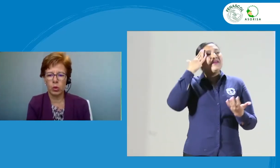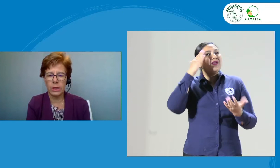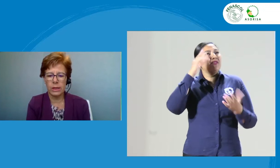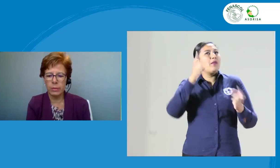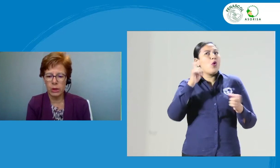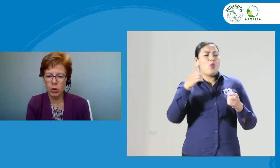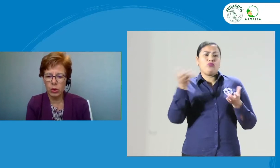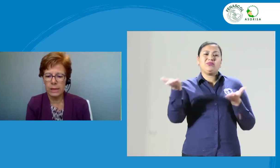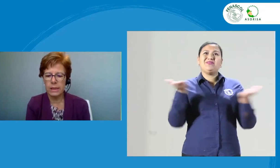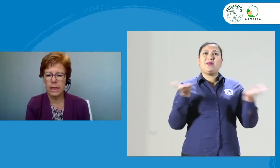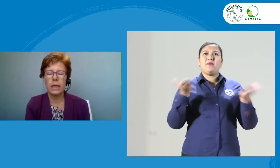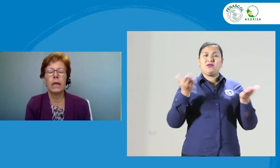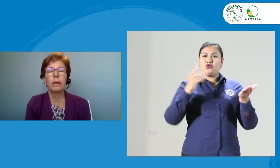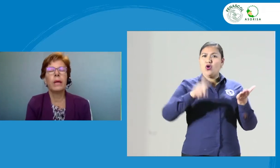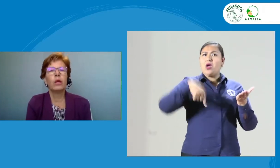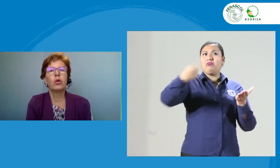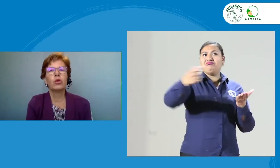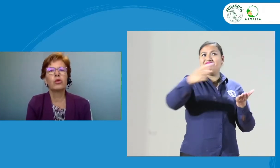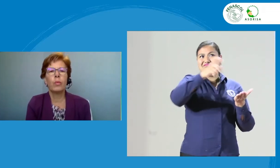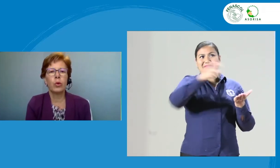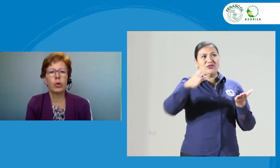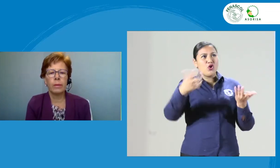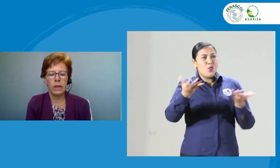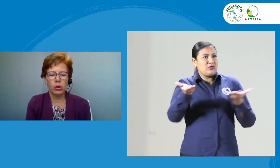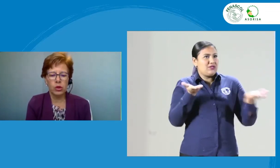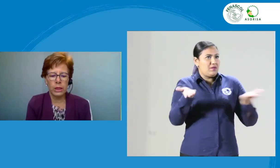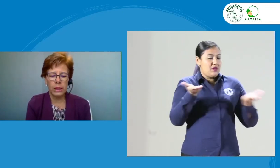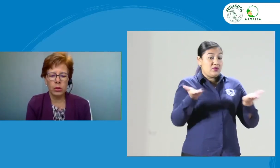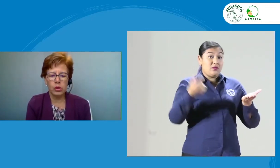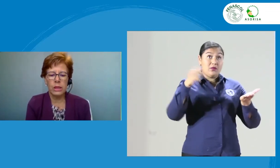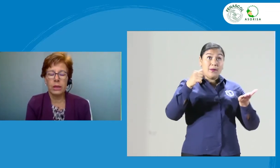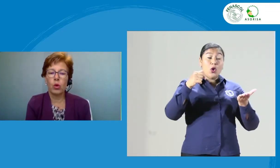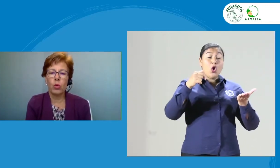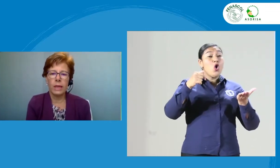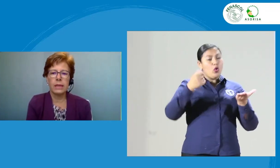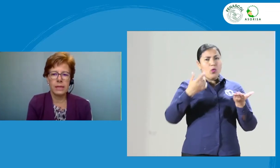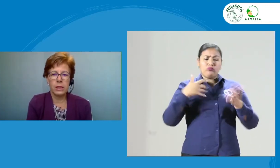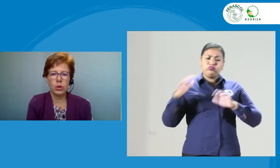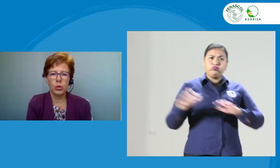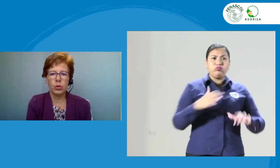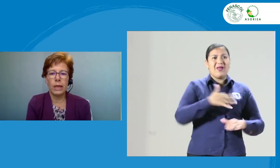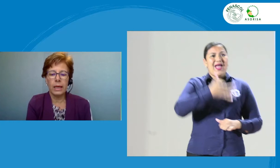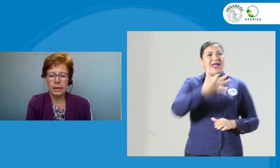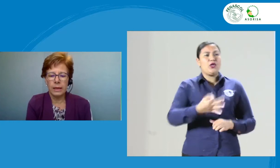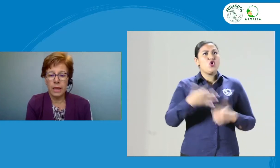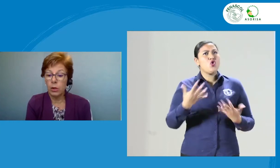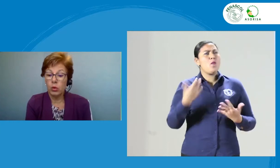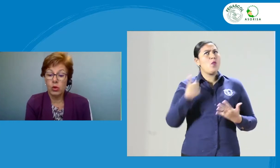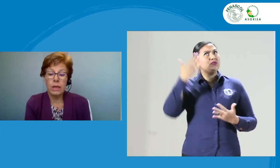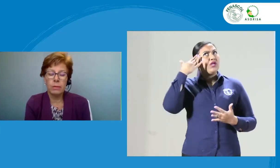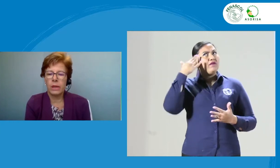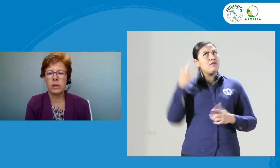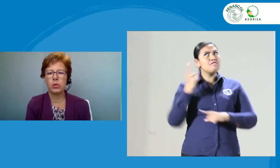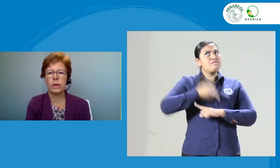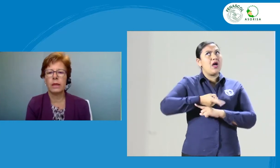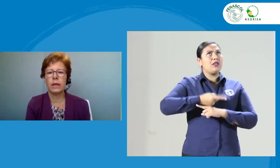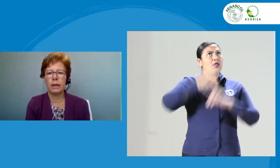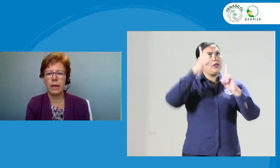servicio directo a otras personas. Pero los comportamientos éticos y la toma de decisión ética no siempre